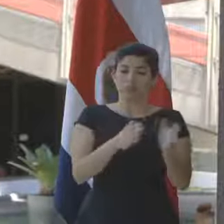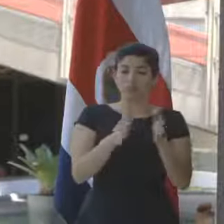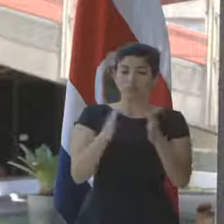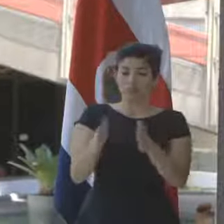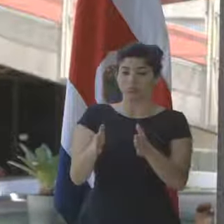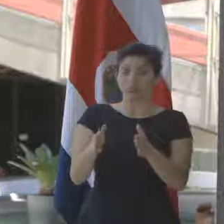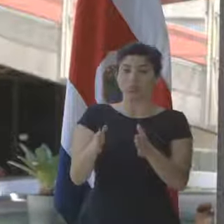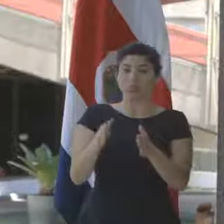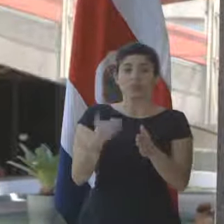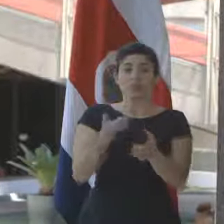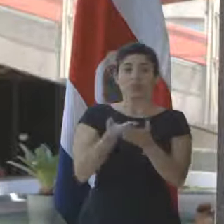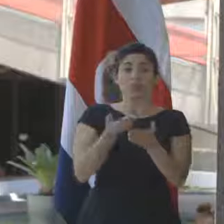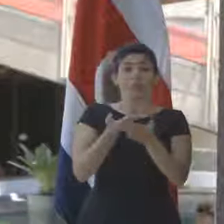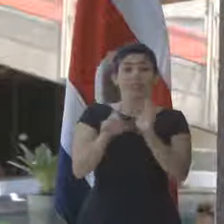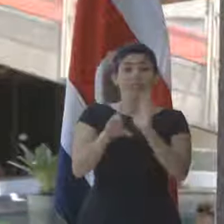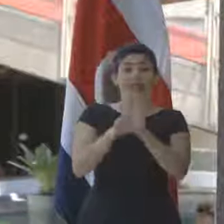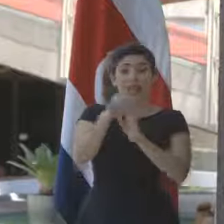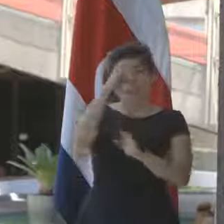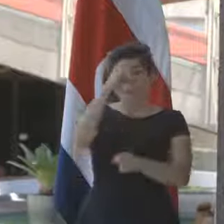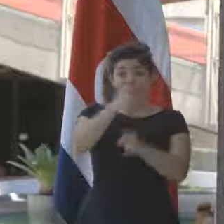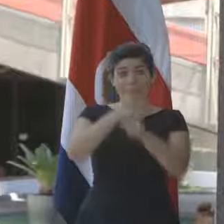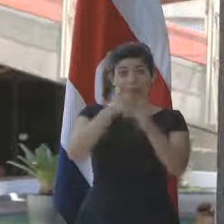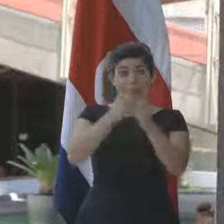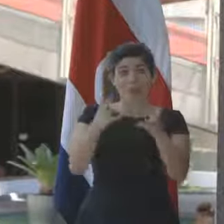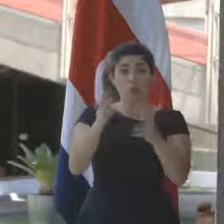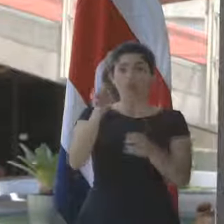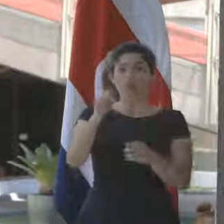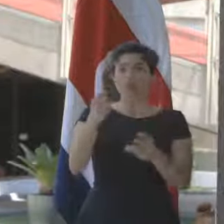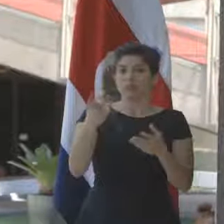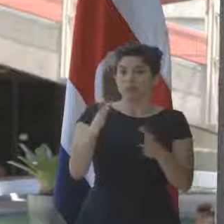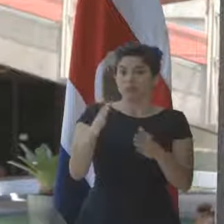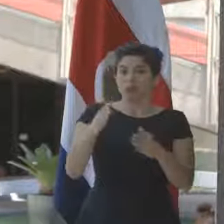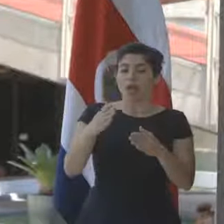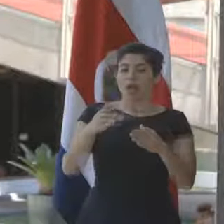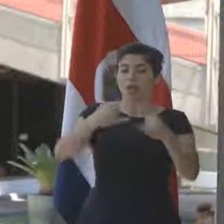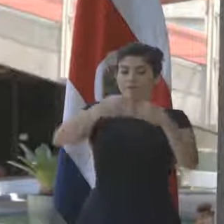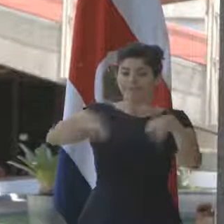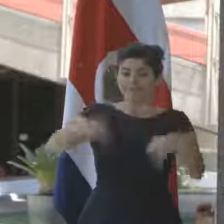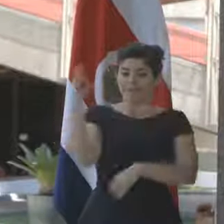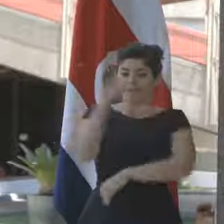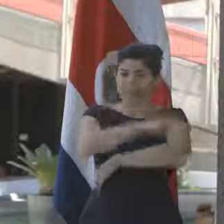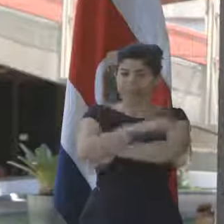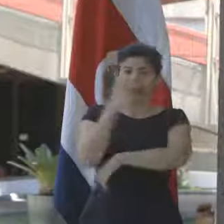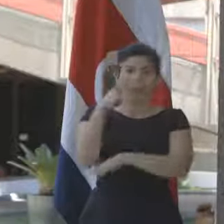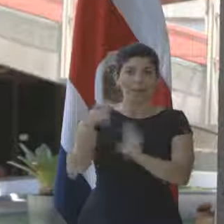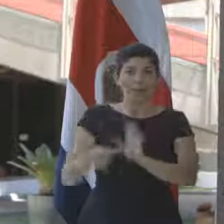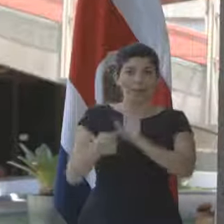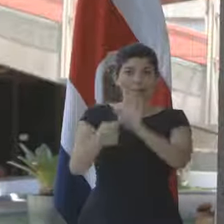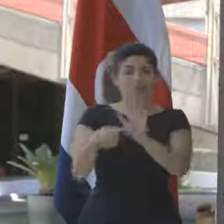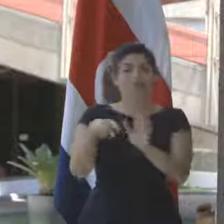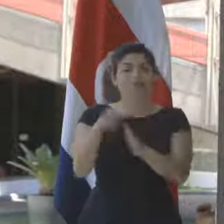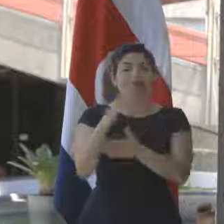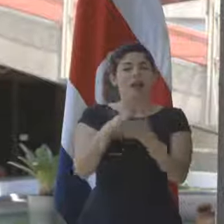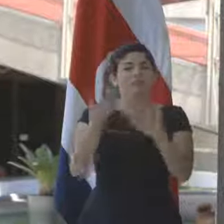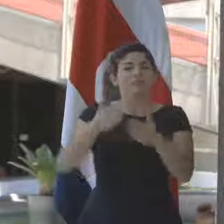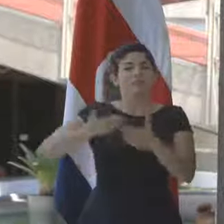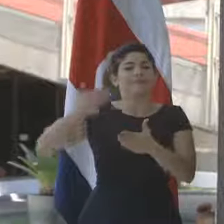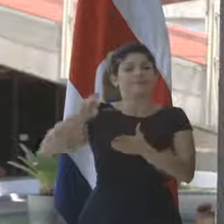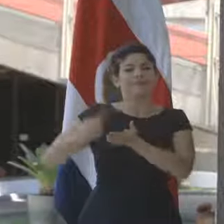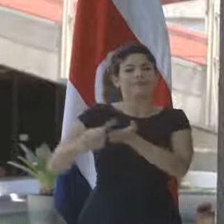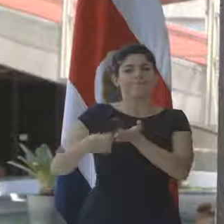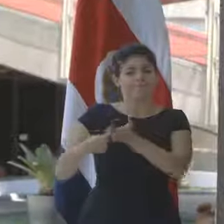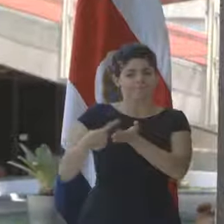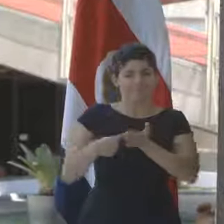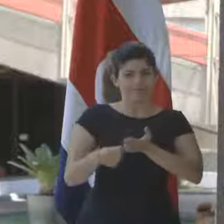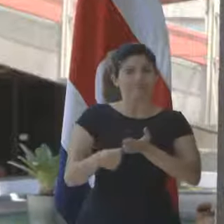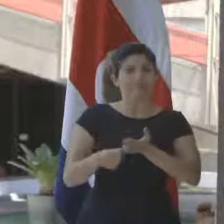propuesta de ley para empleo público, en efecto, se ha puesto ese plazo para su presentación. Es algo que habíamos conversado incluso desde